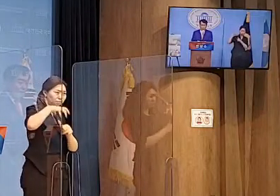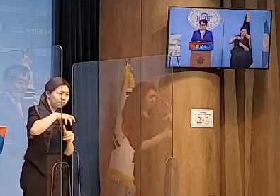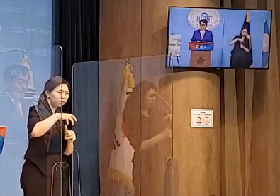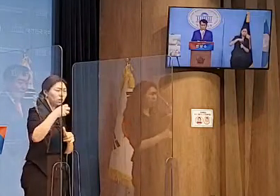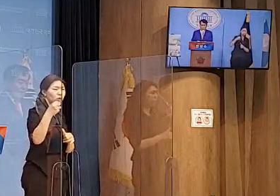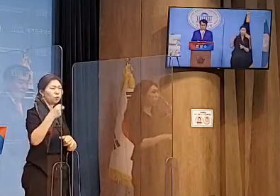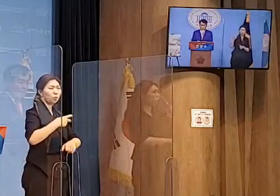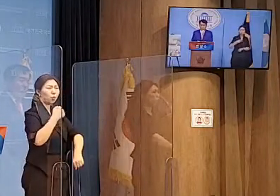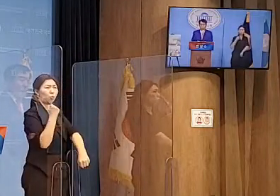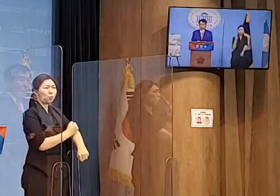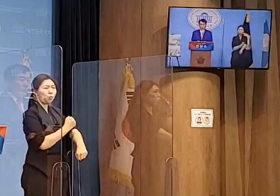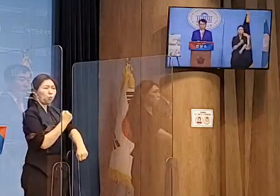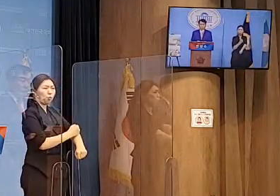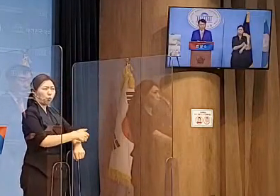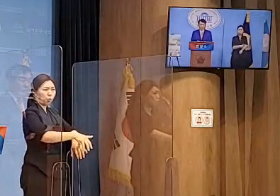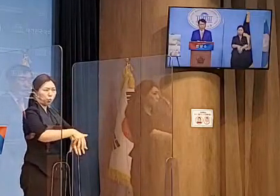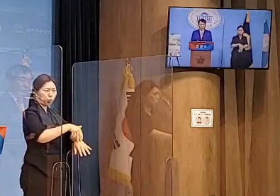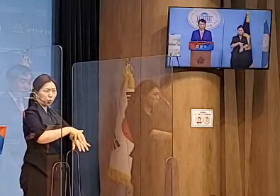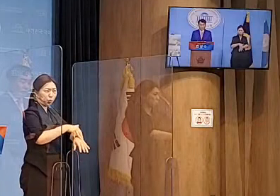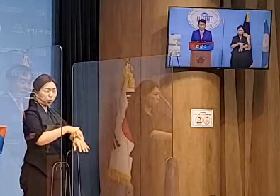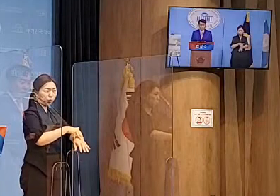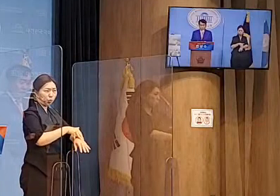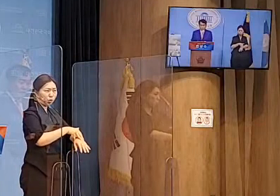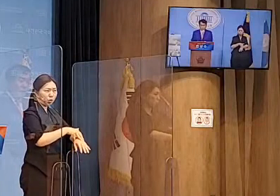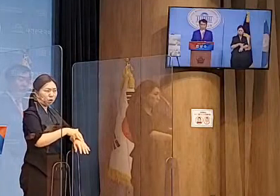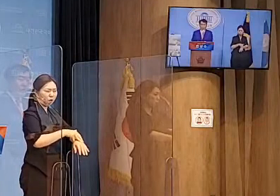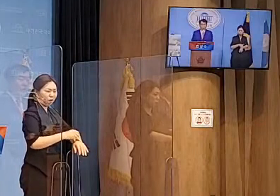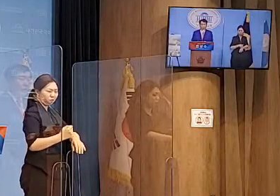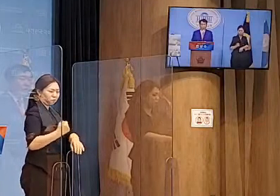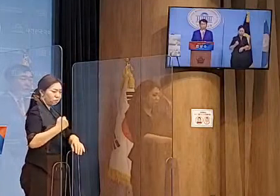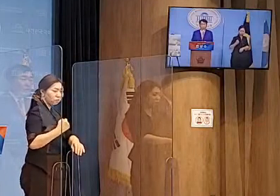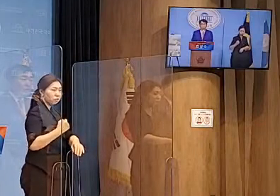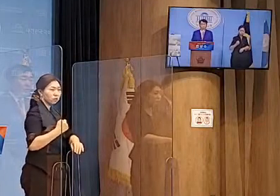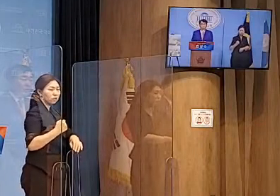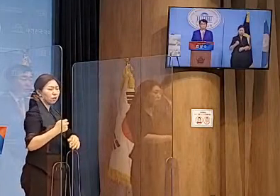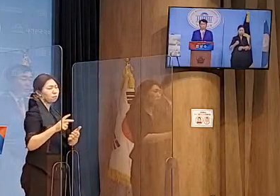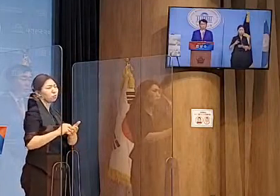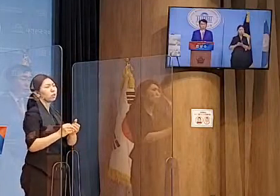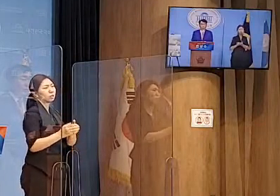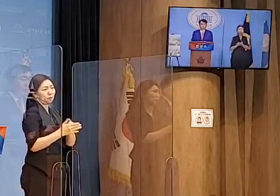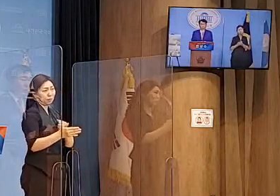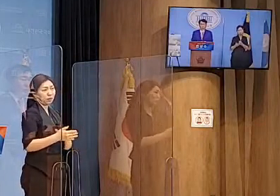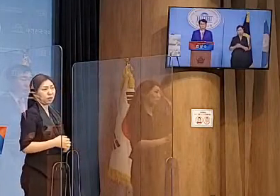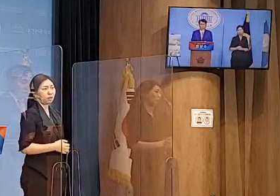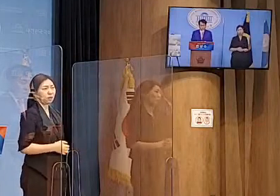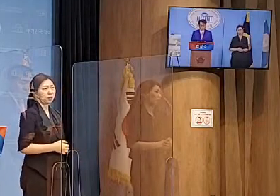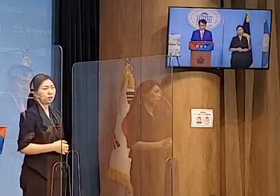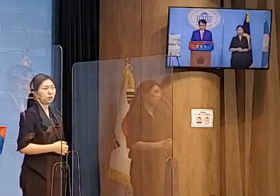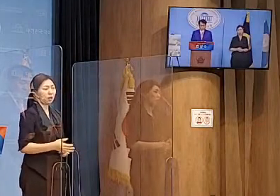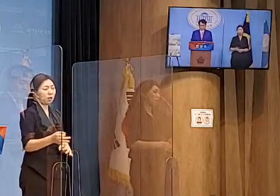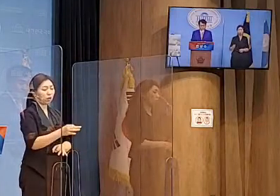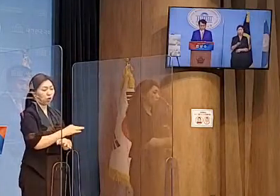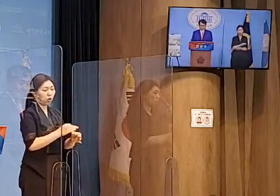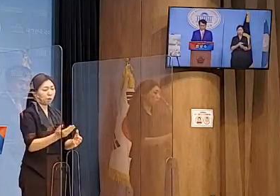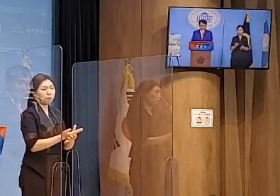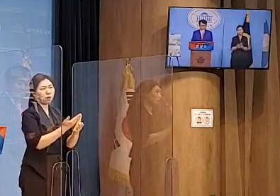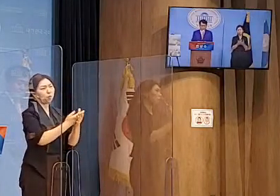노조의 발목이 잡혀 성장에 많은 어려움을 겪고 있습니다.